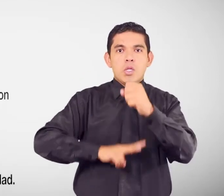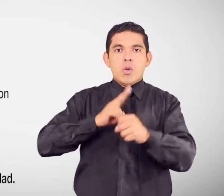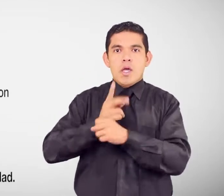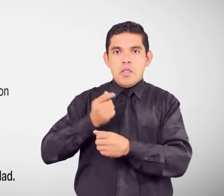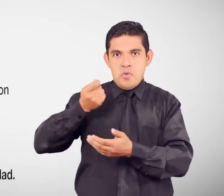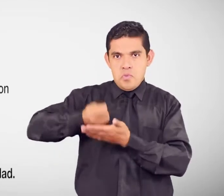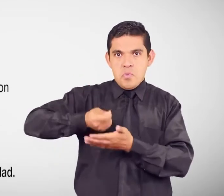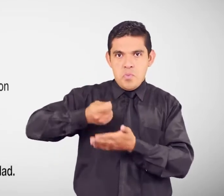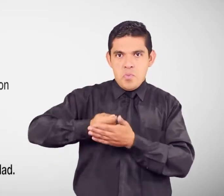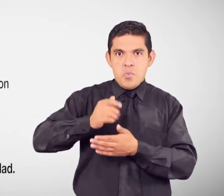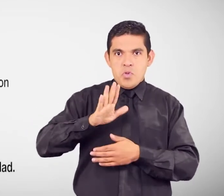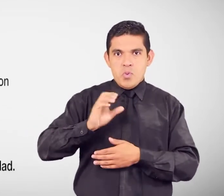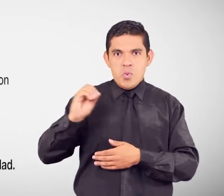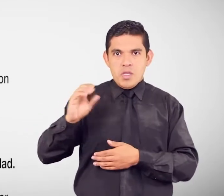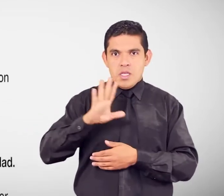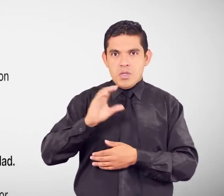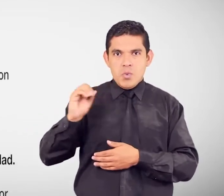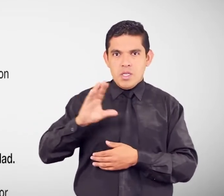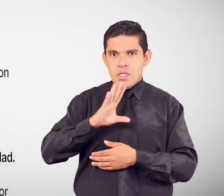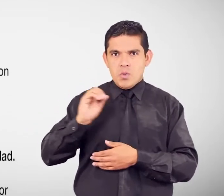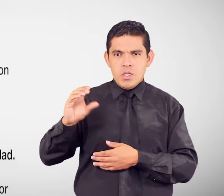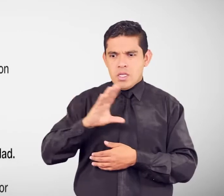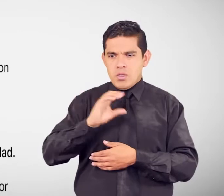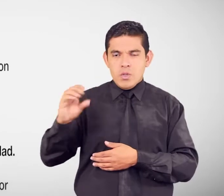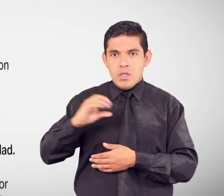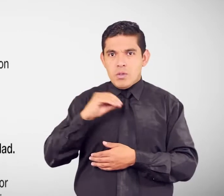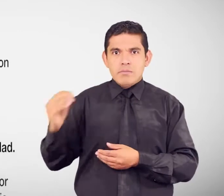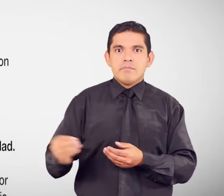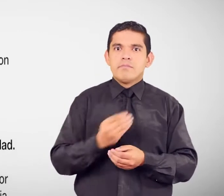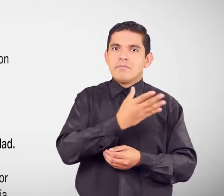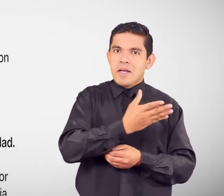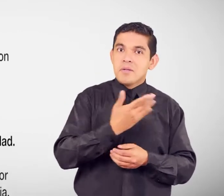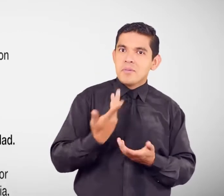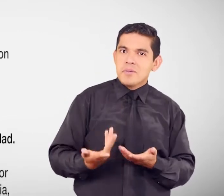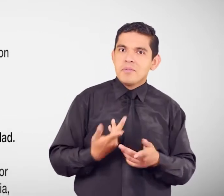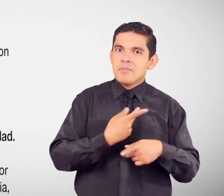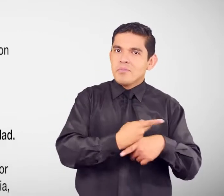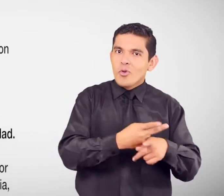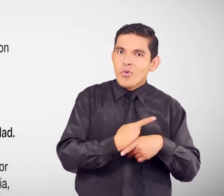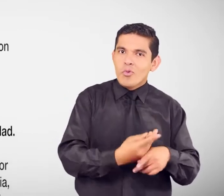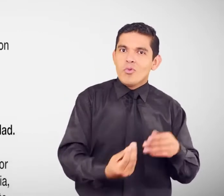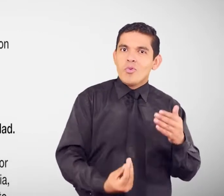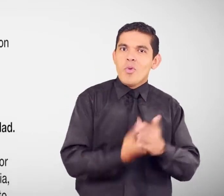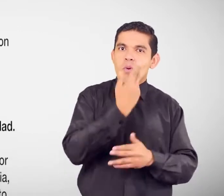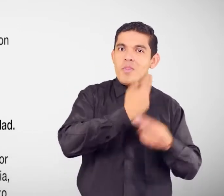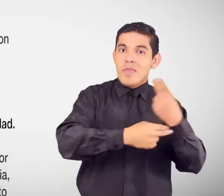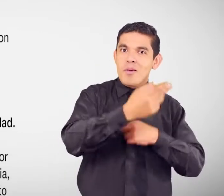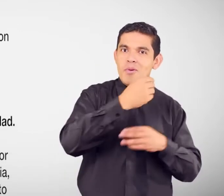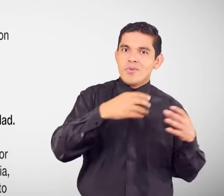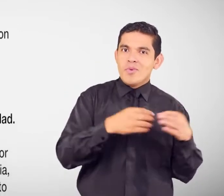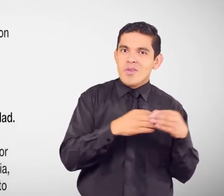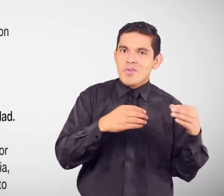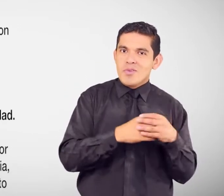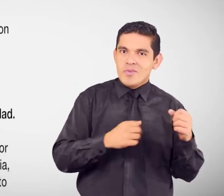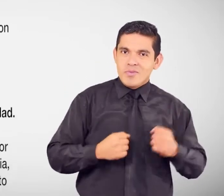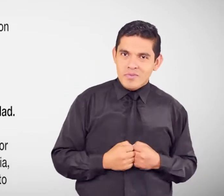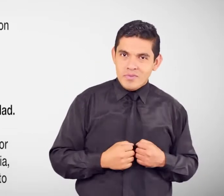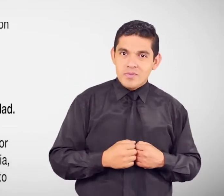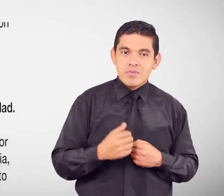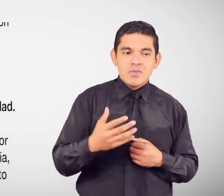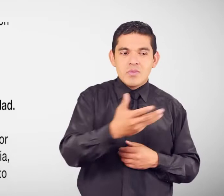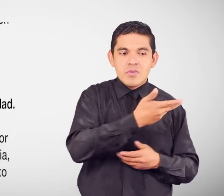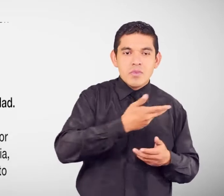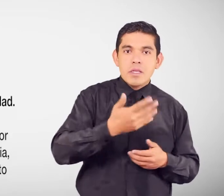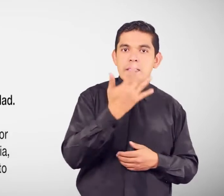productivos De carácter asociativo Mínimo deben asociarse Cinco beneficiarios De la pensión Por discapacidad Y